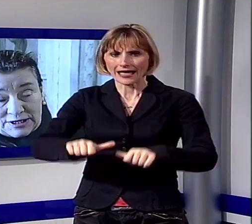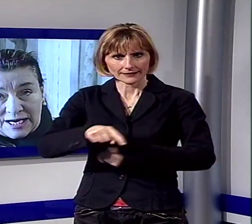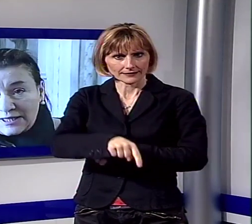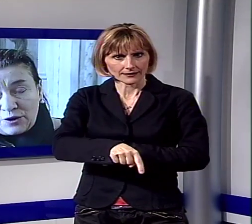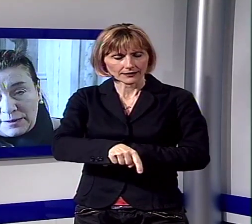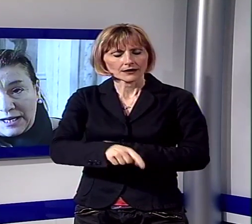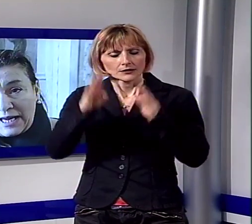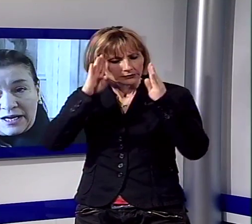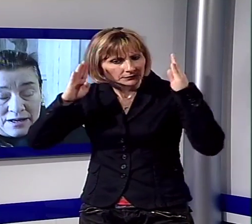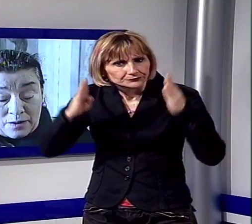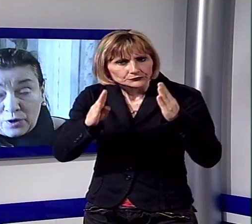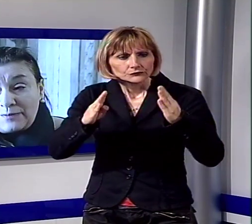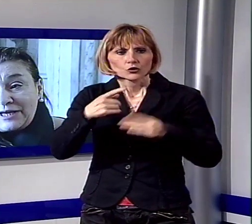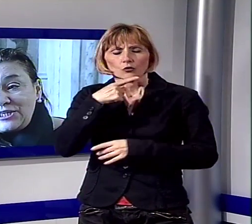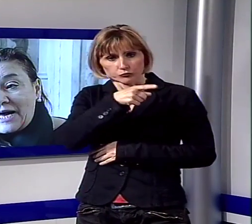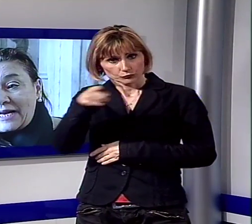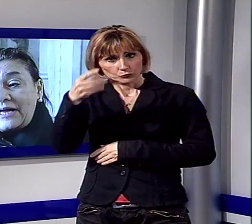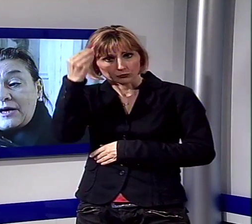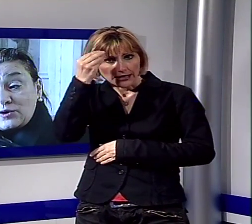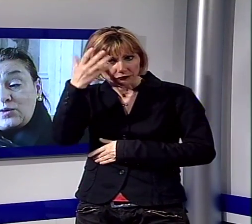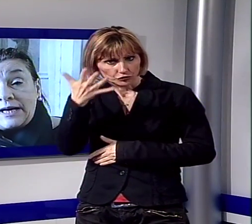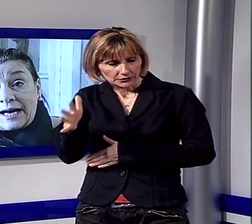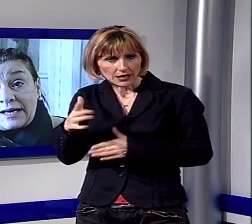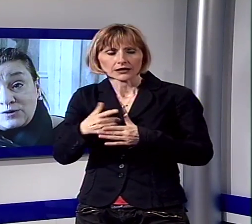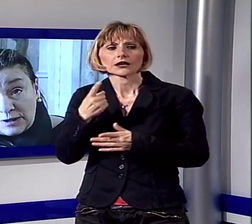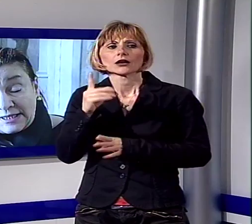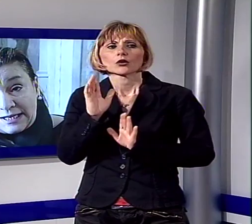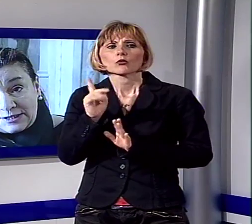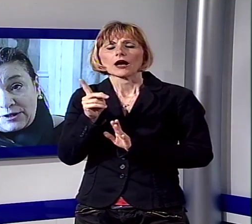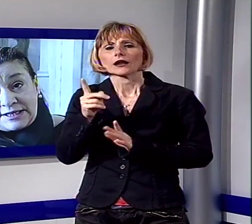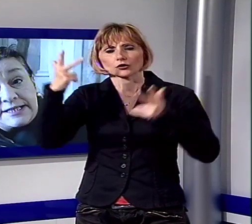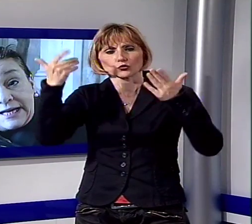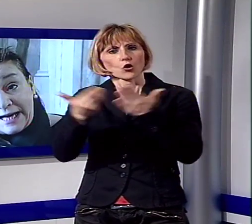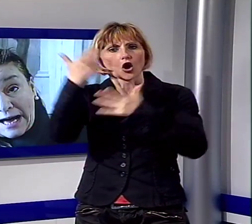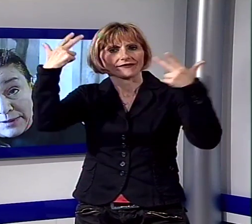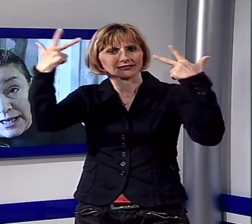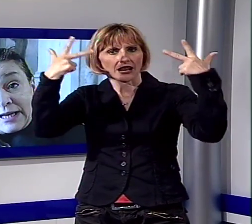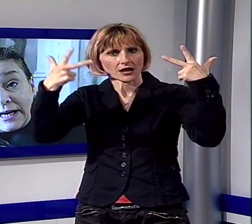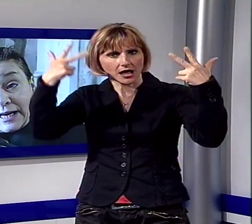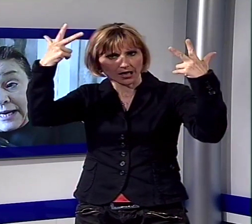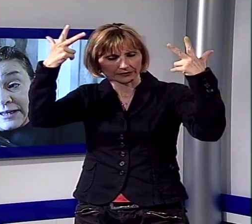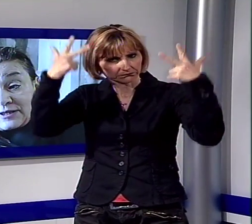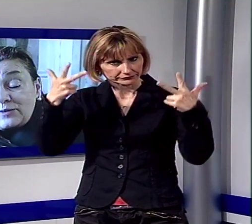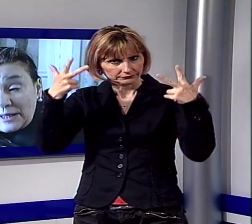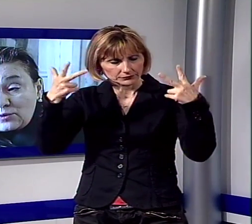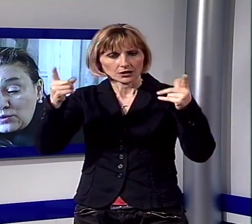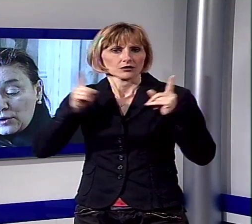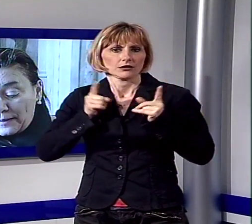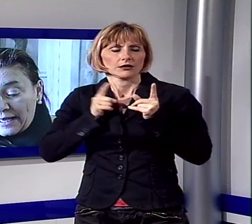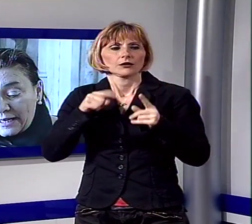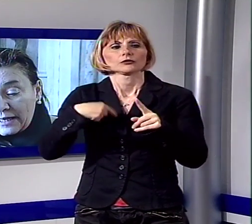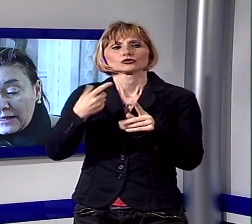concentrati, come lei può immaginare, sull'installazione di telecamere soprattutto